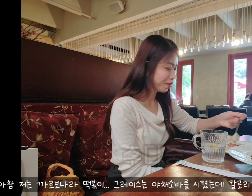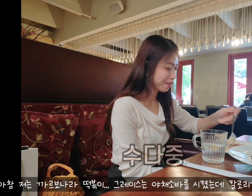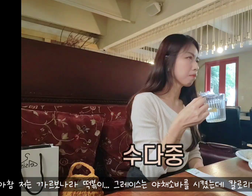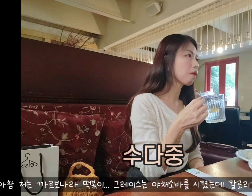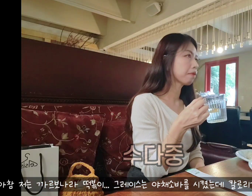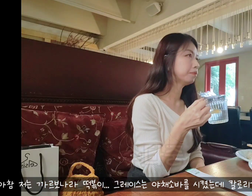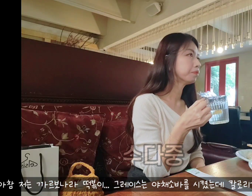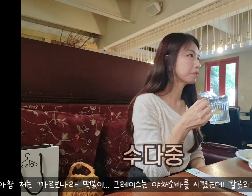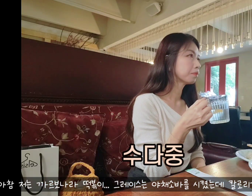있겠어? 알겠어?